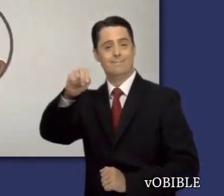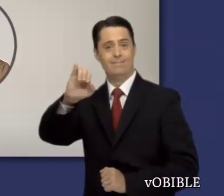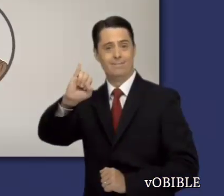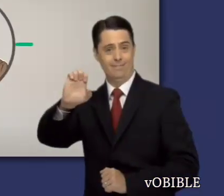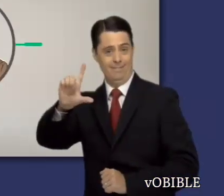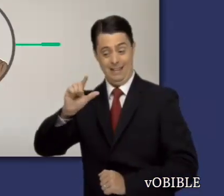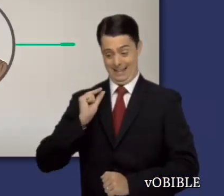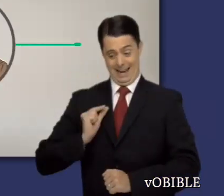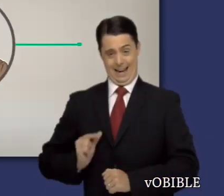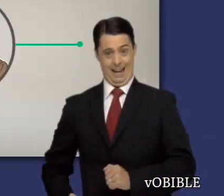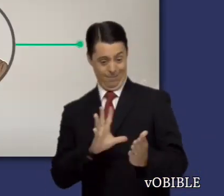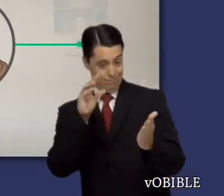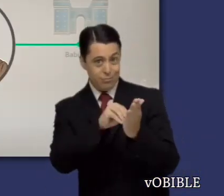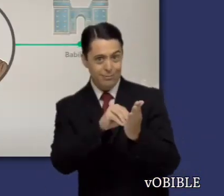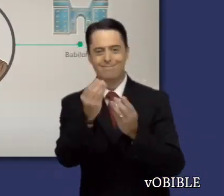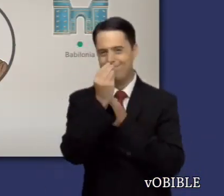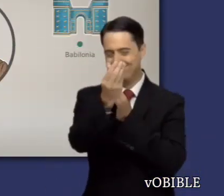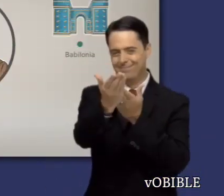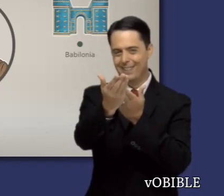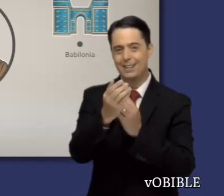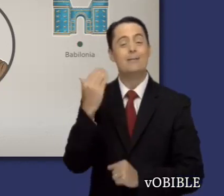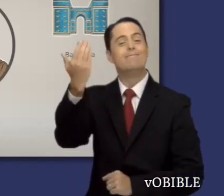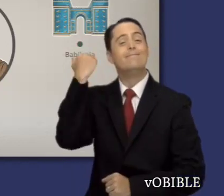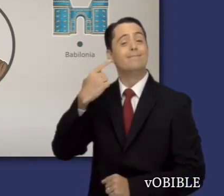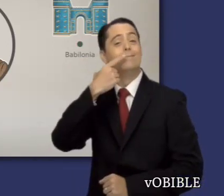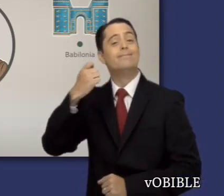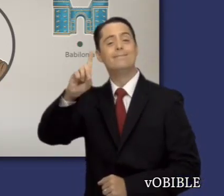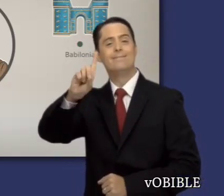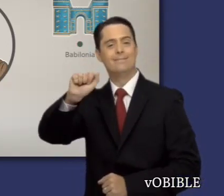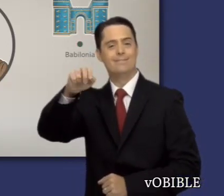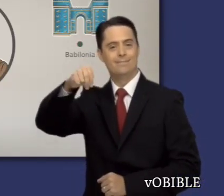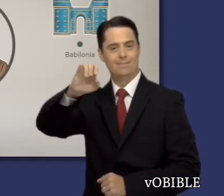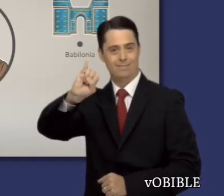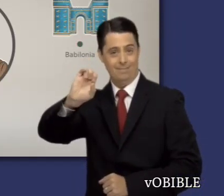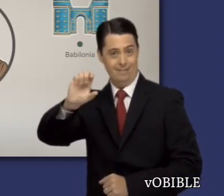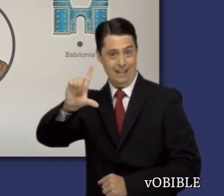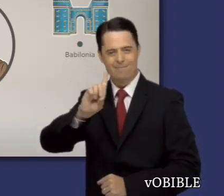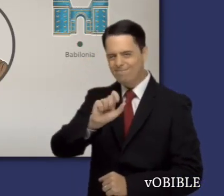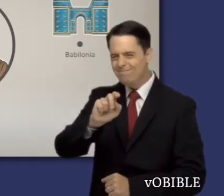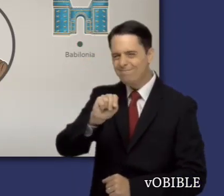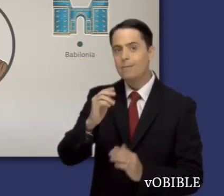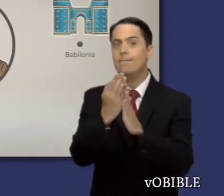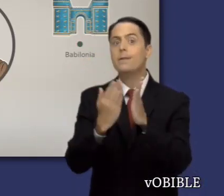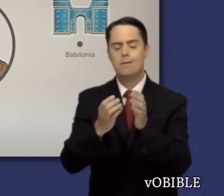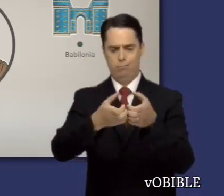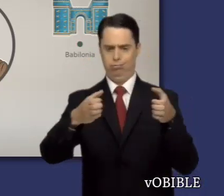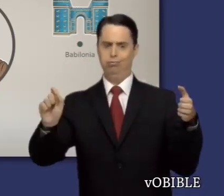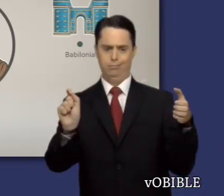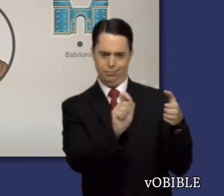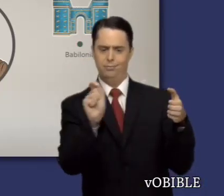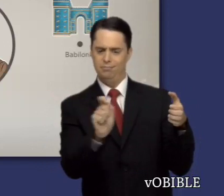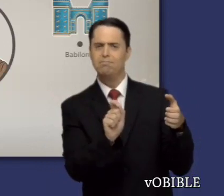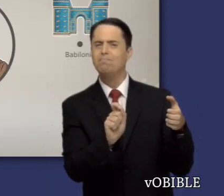Daniel escribió este libro profético en Babilonia. Fue llevado a Babilonia probablemente cuando era un joven príncipe de Judá